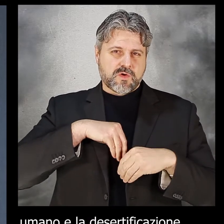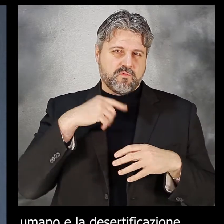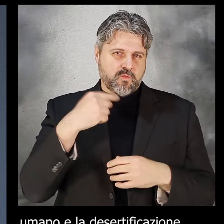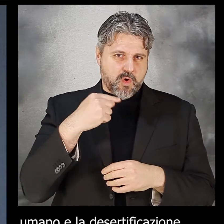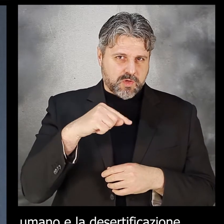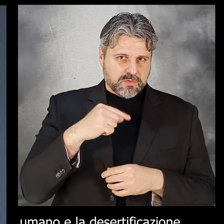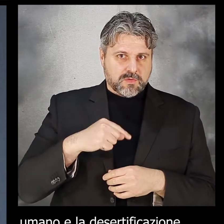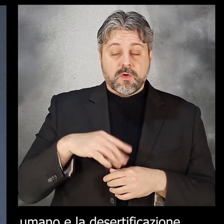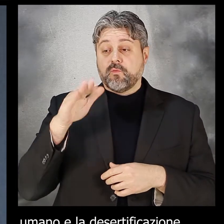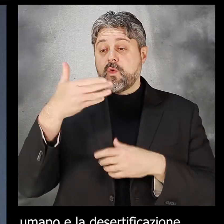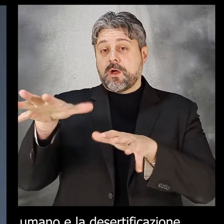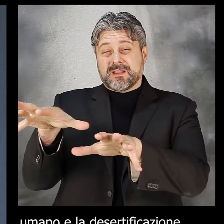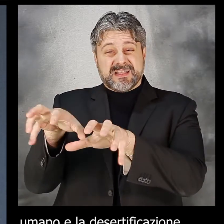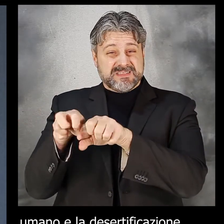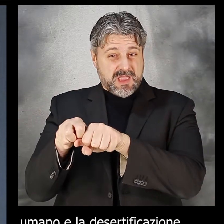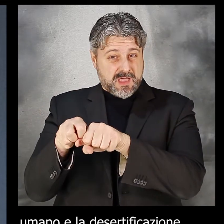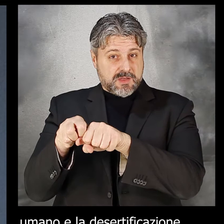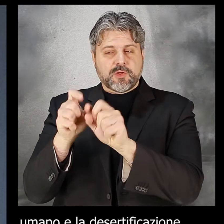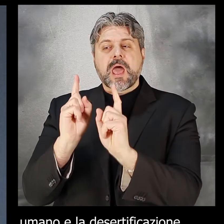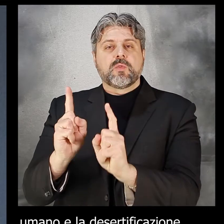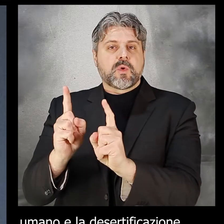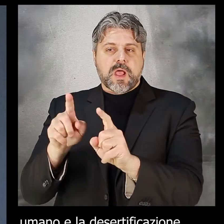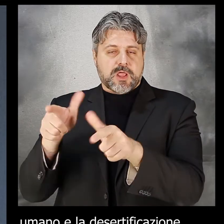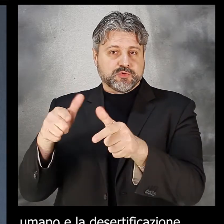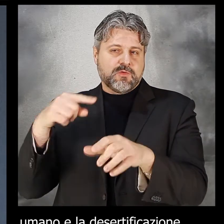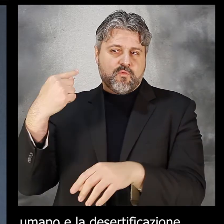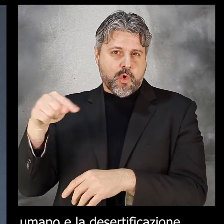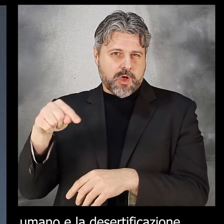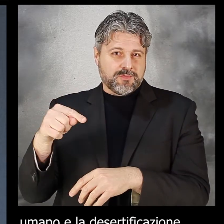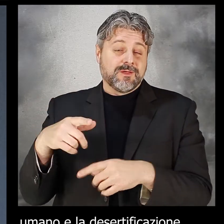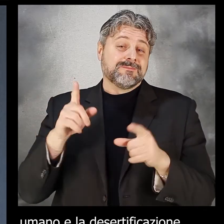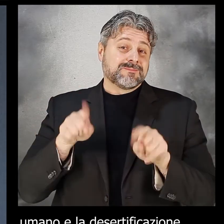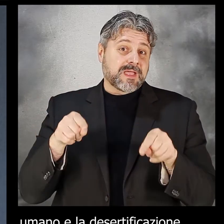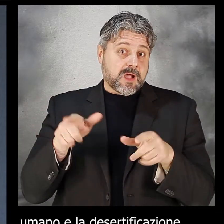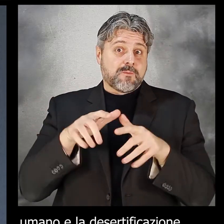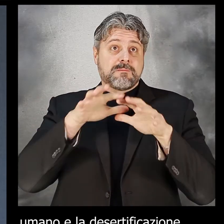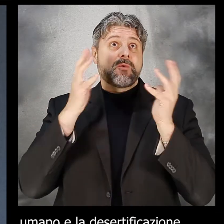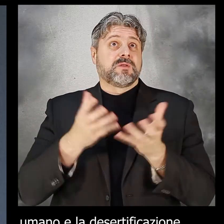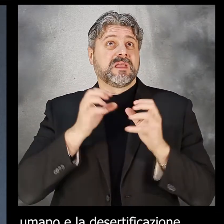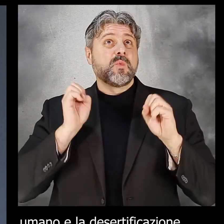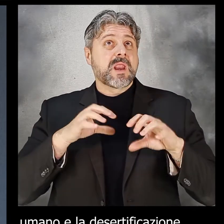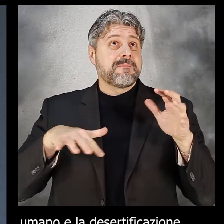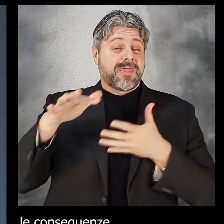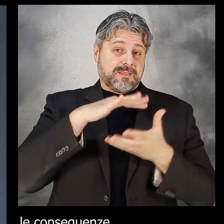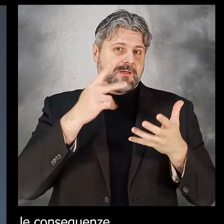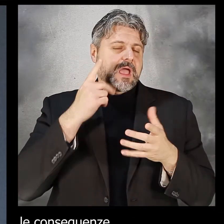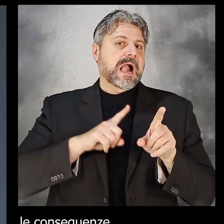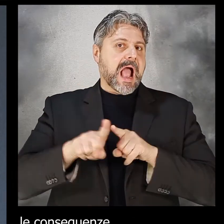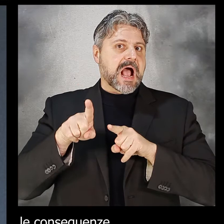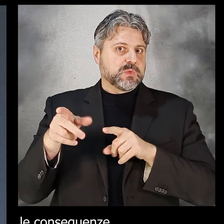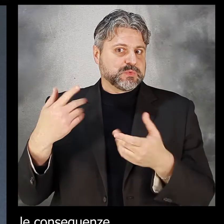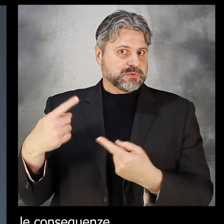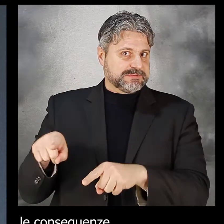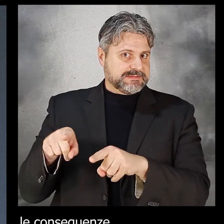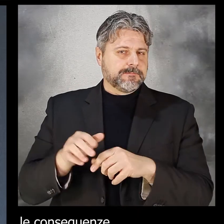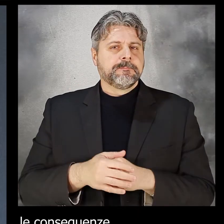e la desertificazione dell'ambiente naturale, di cui in questo momento, in particolare, stiamo veramente subendo le conseguenze.